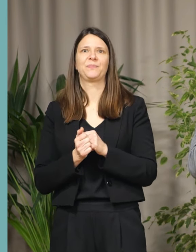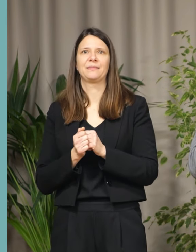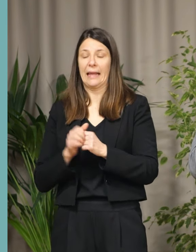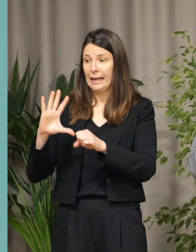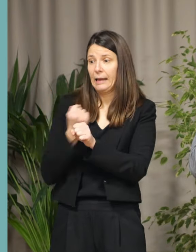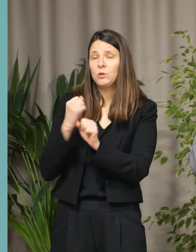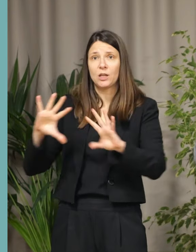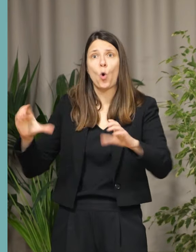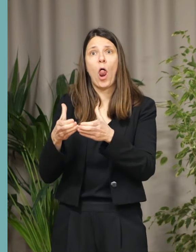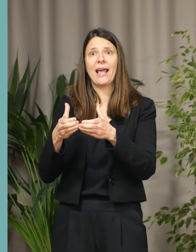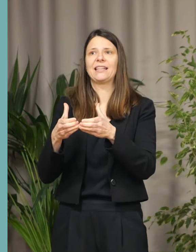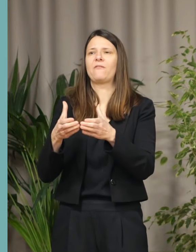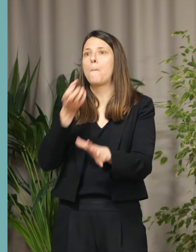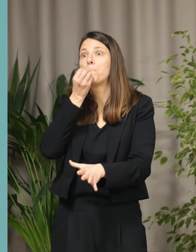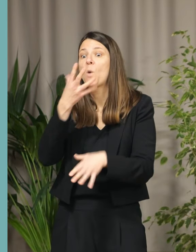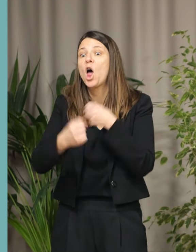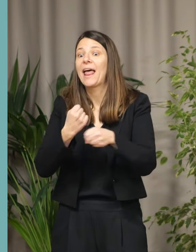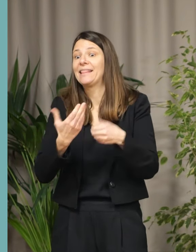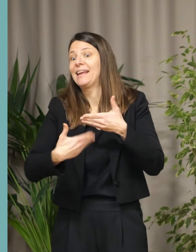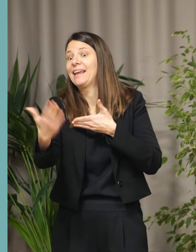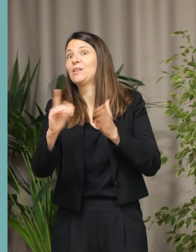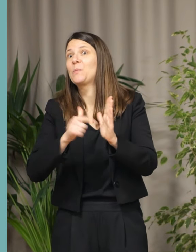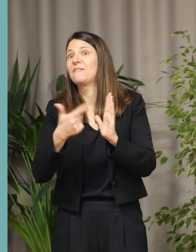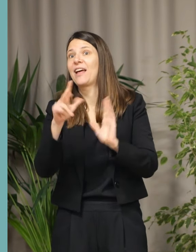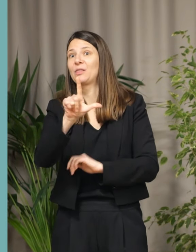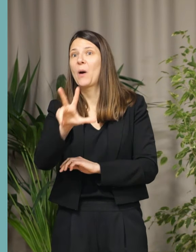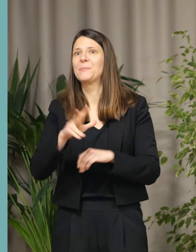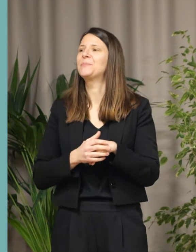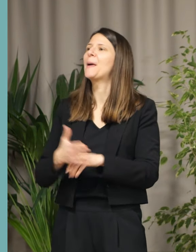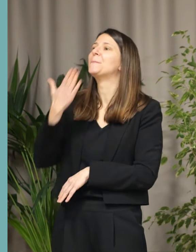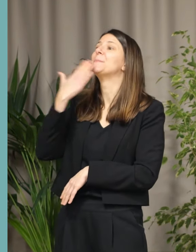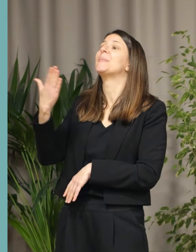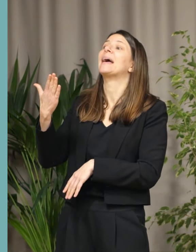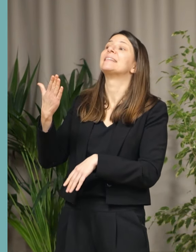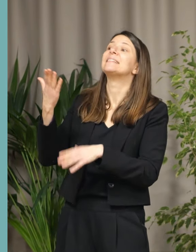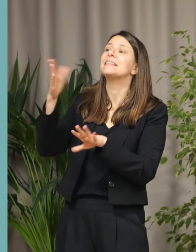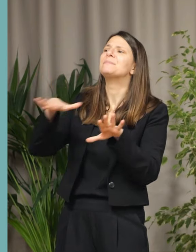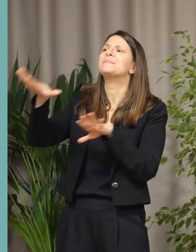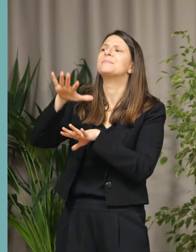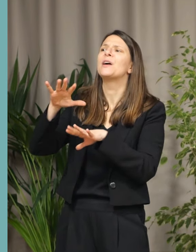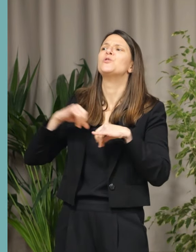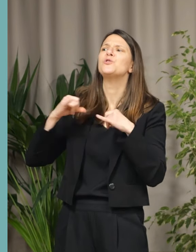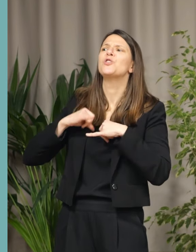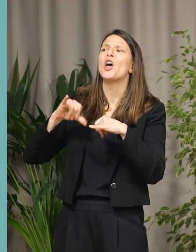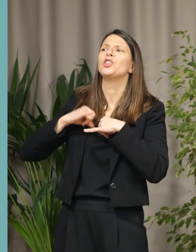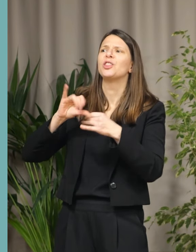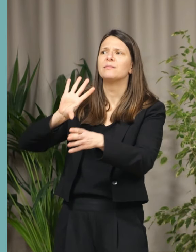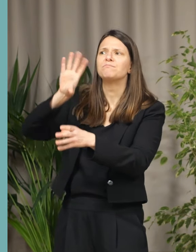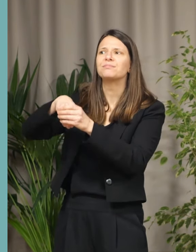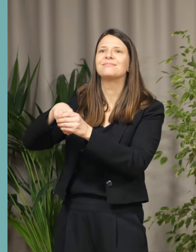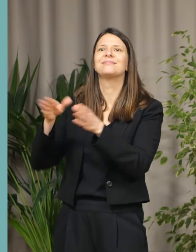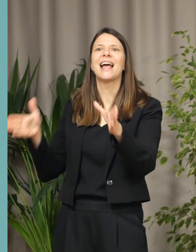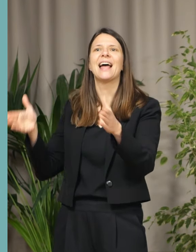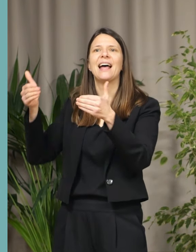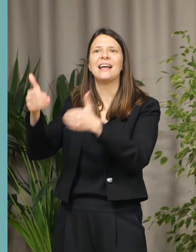collective. Merci aux jeunes de l'Espacado qui sont là-bas et qui vont faire le service ce soir avec